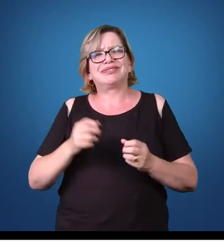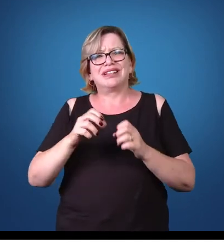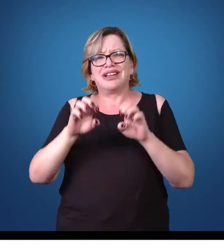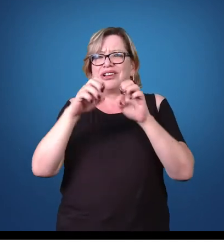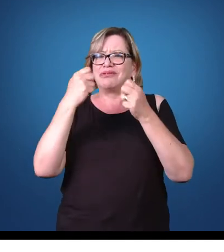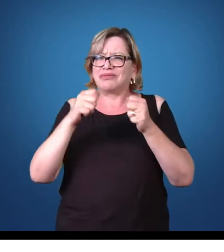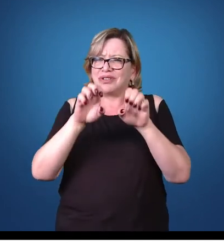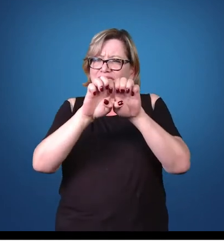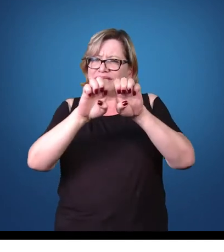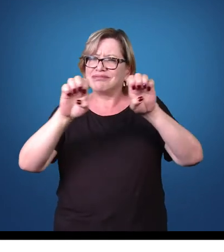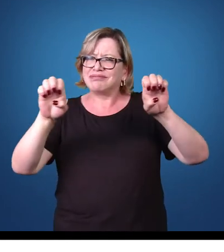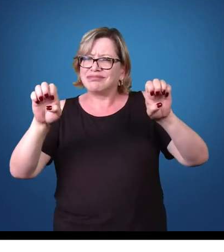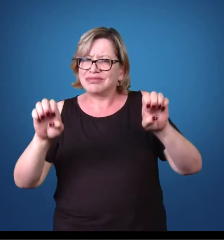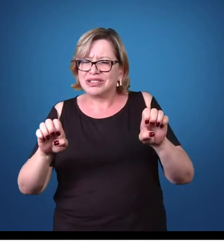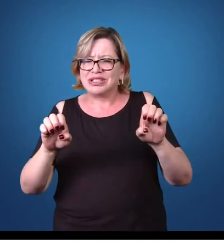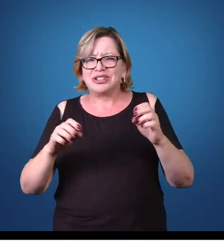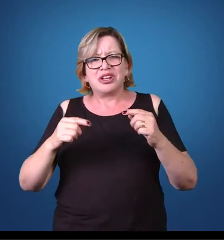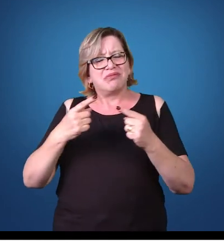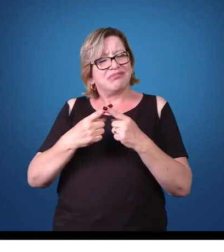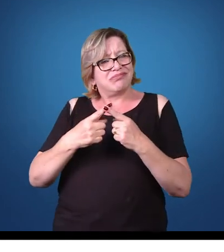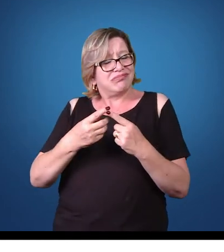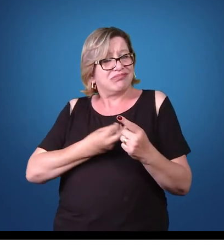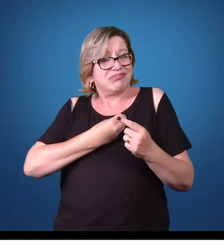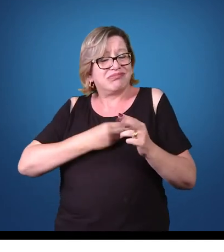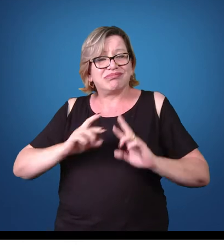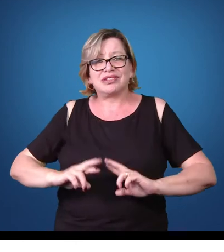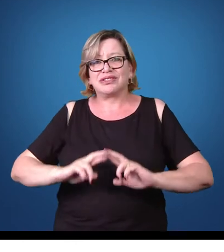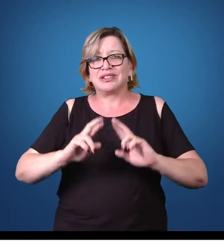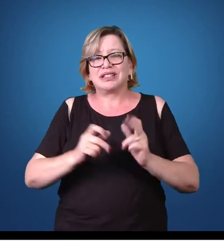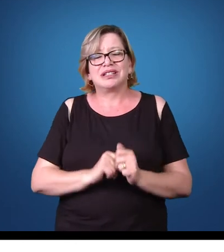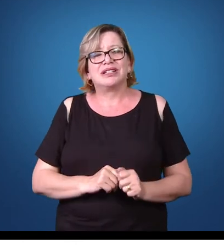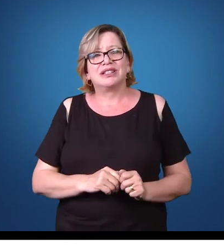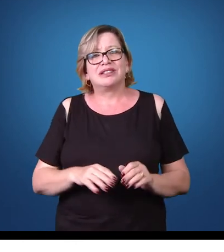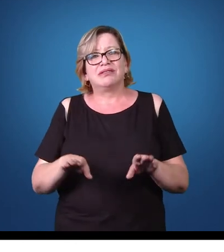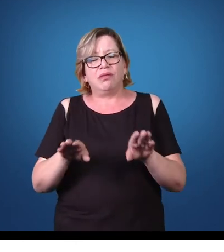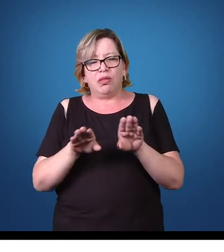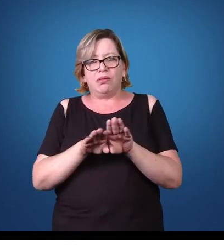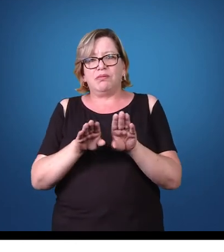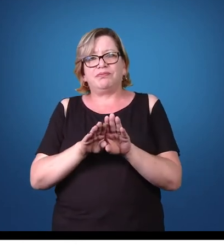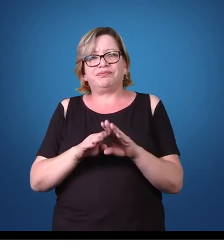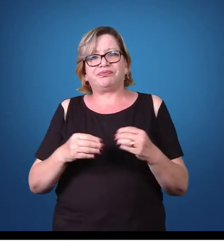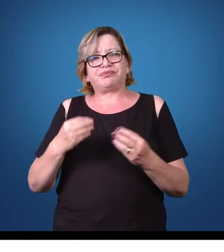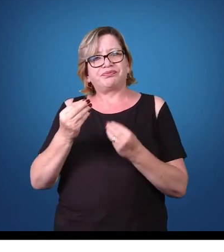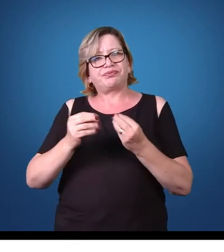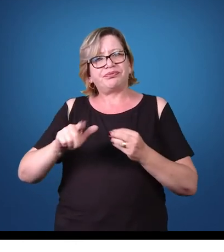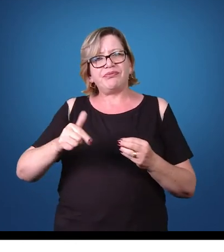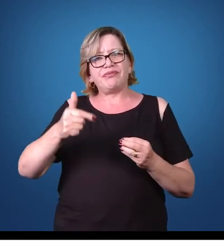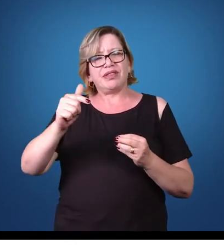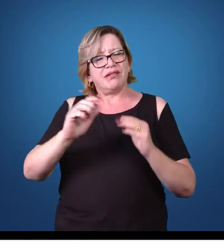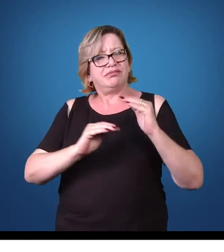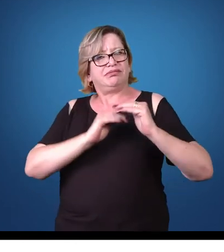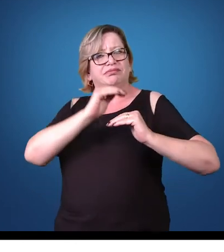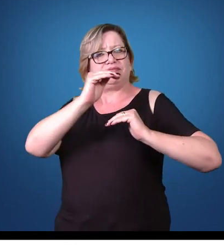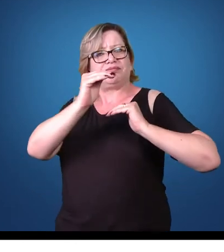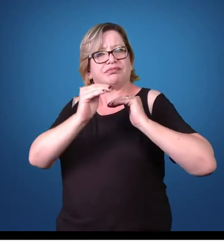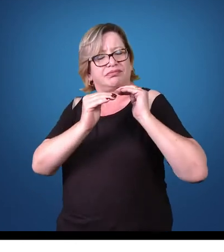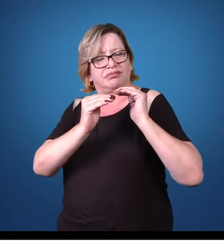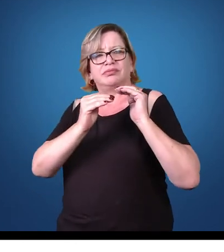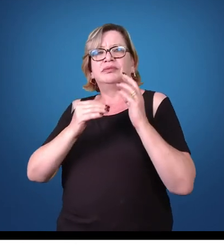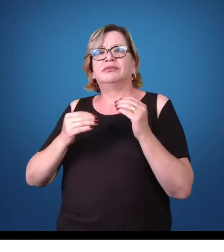decorrente ao seu ciclo de vida. Uma outra forma de desenvolvimento